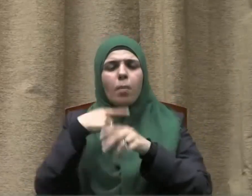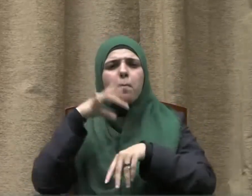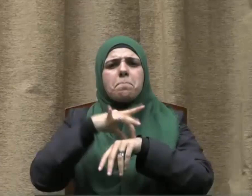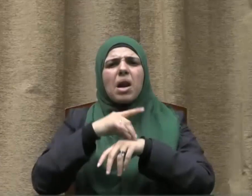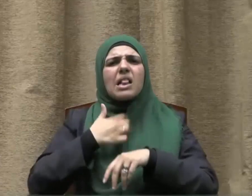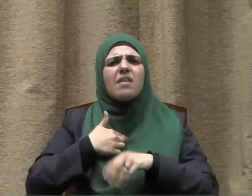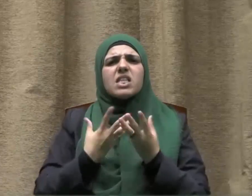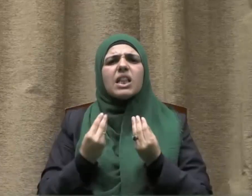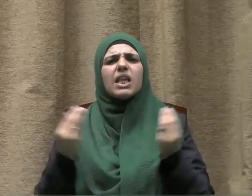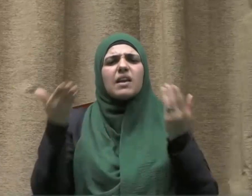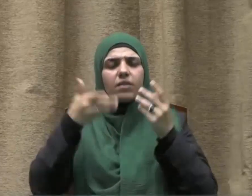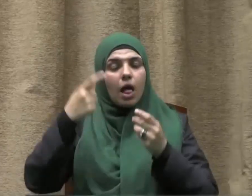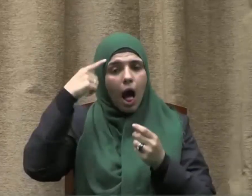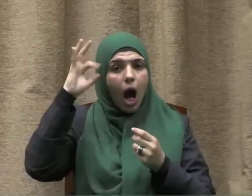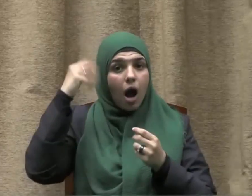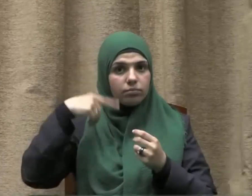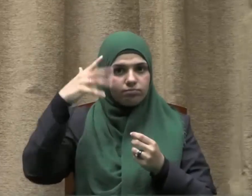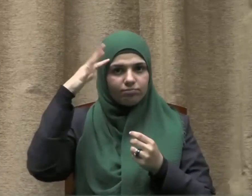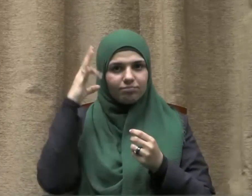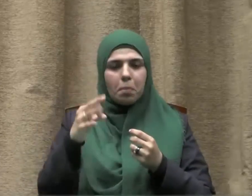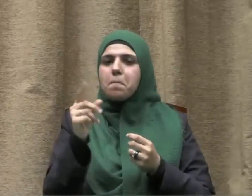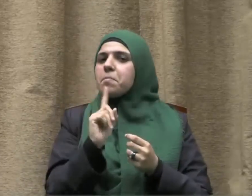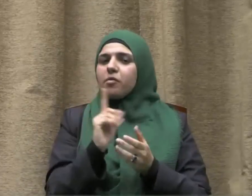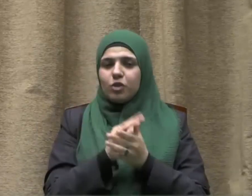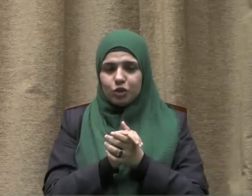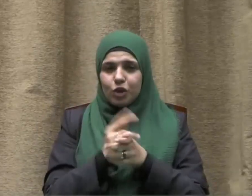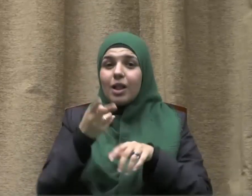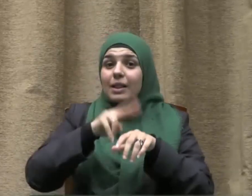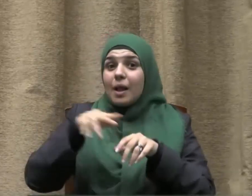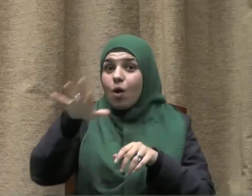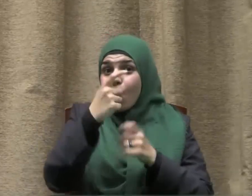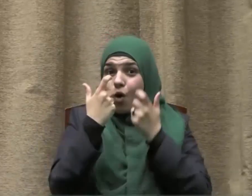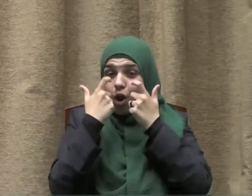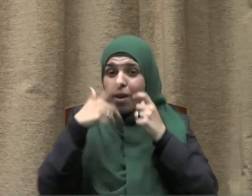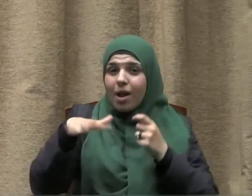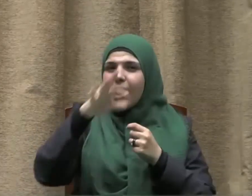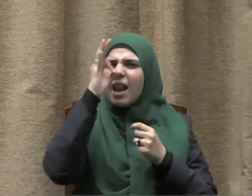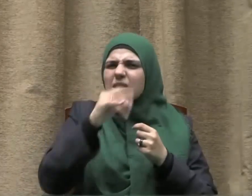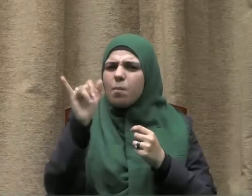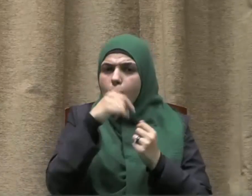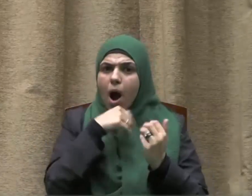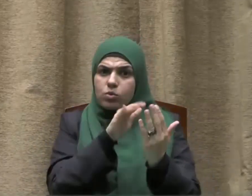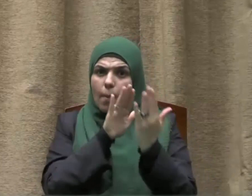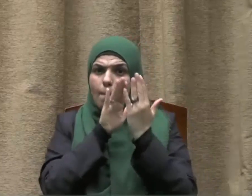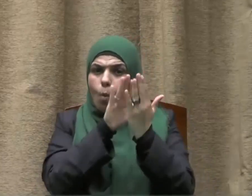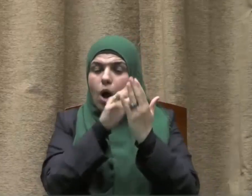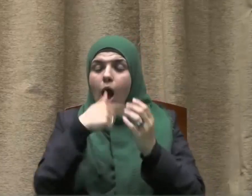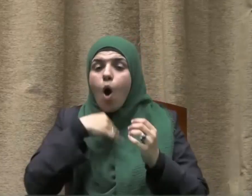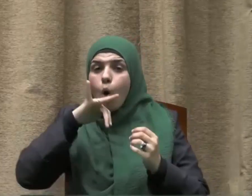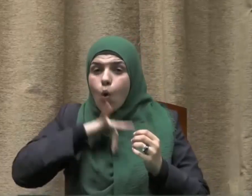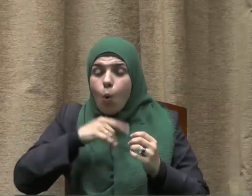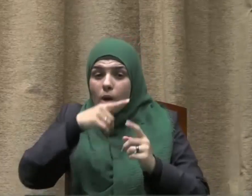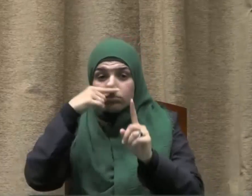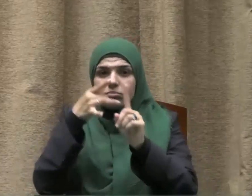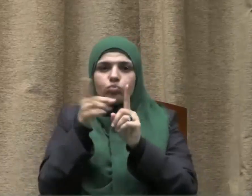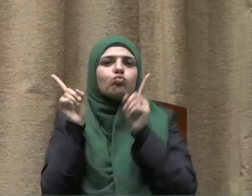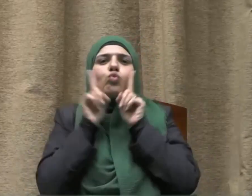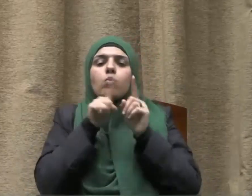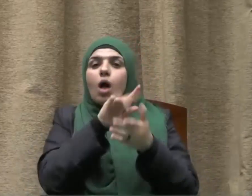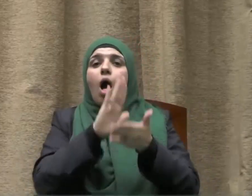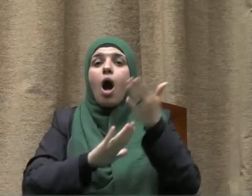الأمراض النفسية والعقلية مما يحتم علينا ضرورة المواجهة والتصدي لهذا الخطر